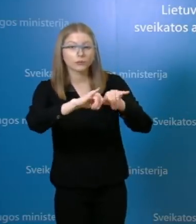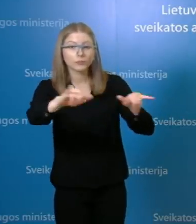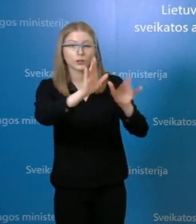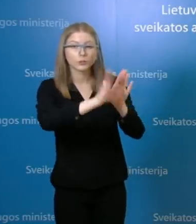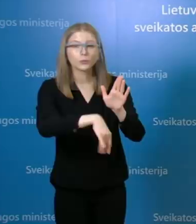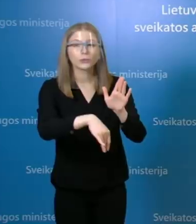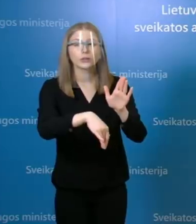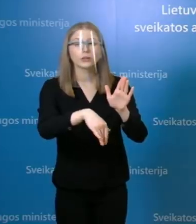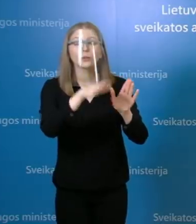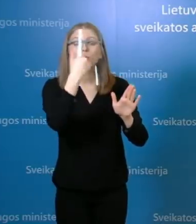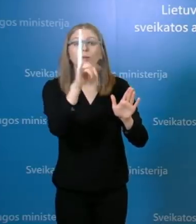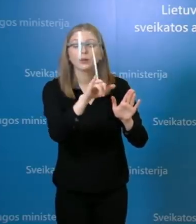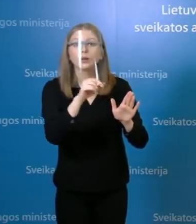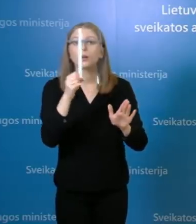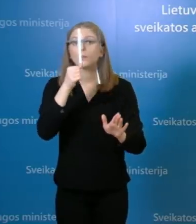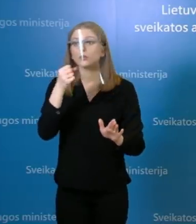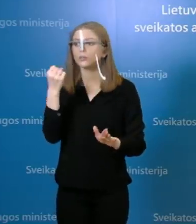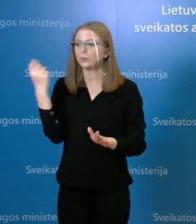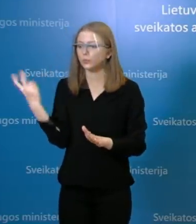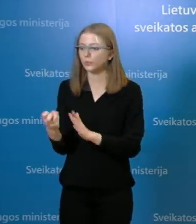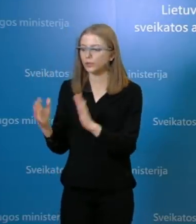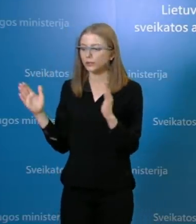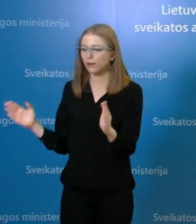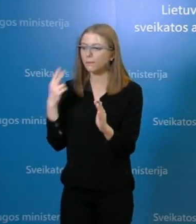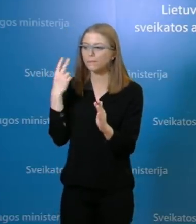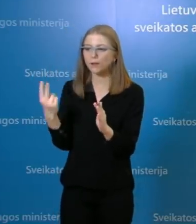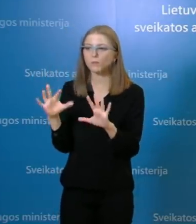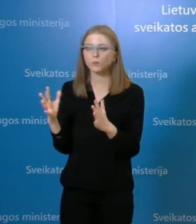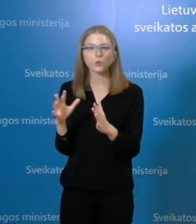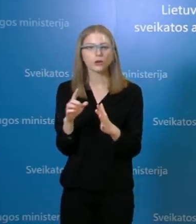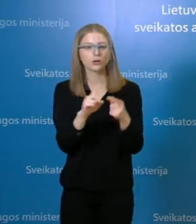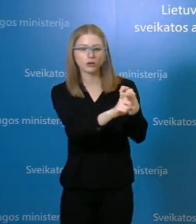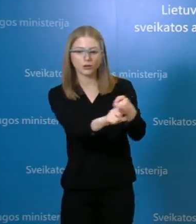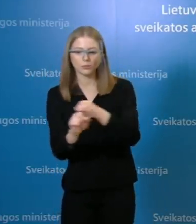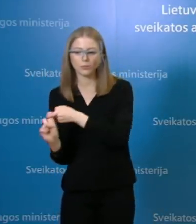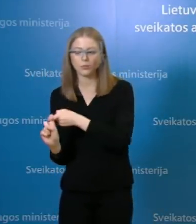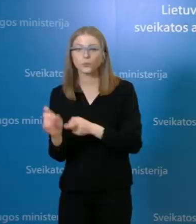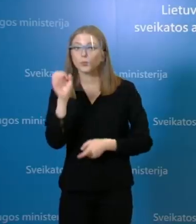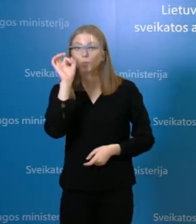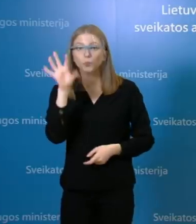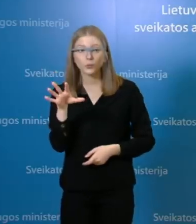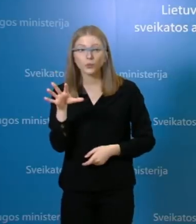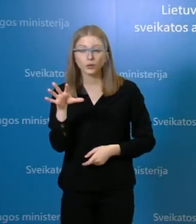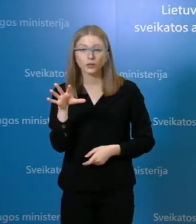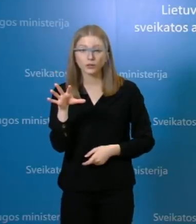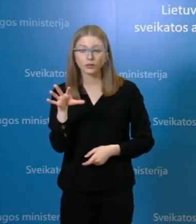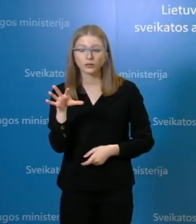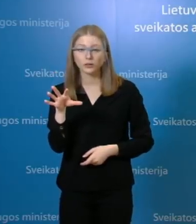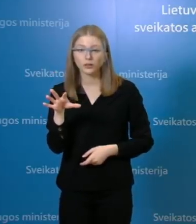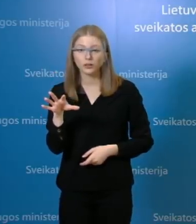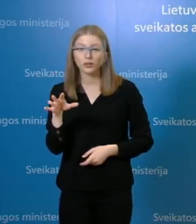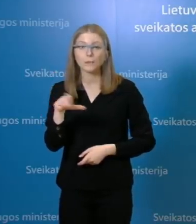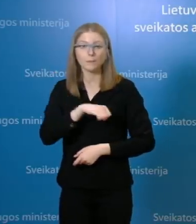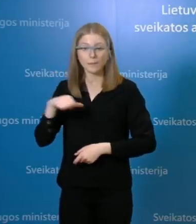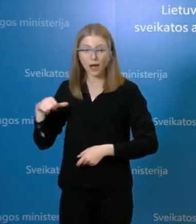14 dienų ir matysim, kad tas atvejus skaičius nesusijusius su židiniais pakankamai auga, tai va tada jau bus tikrai